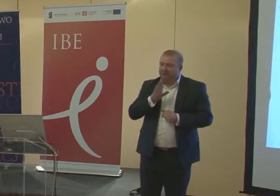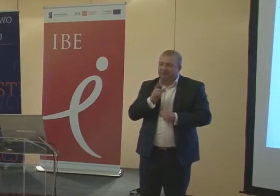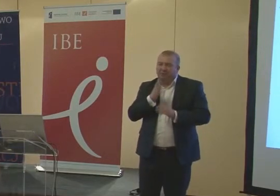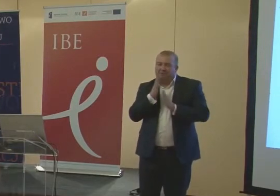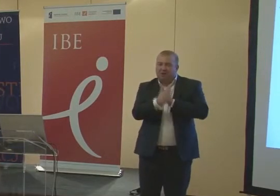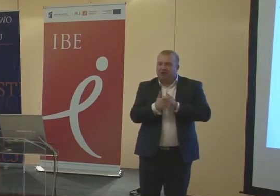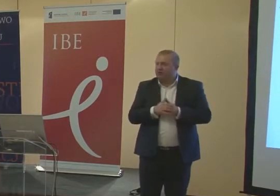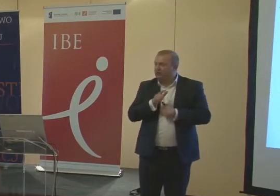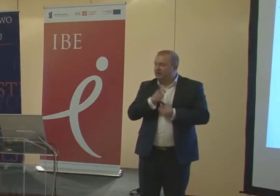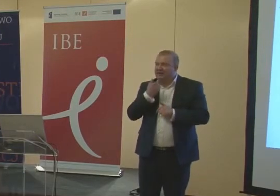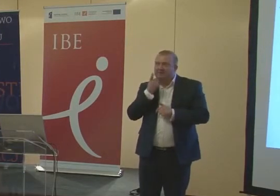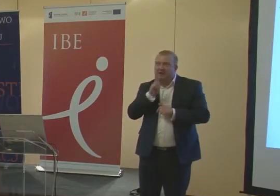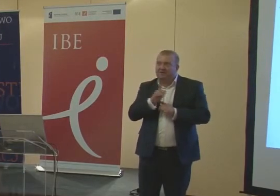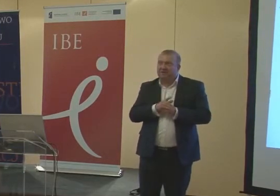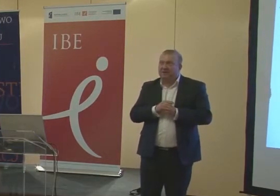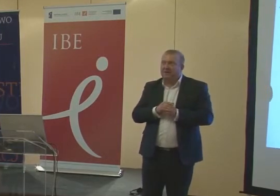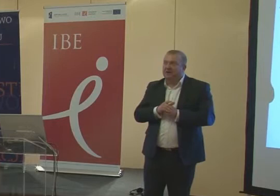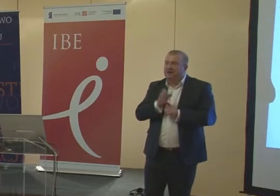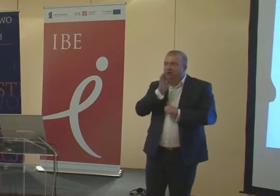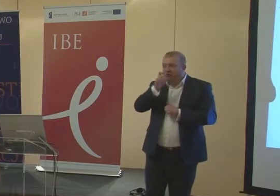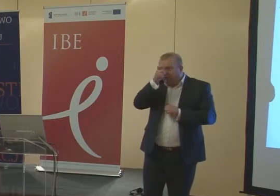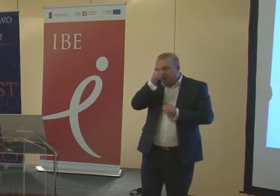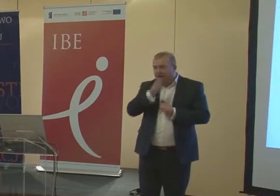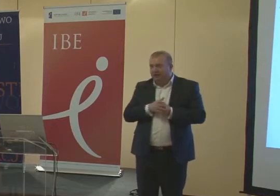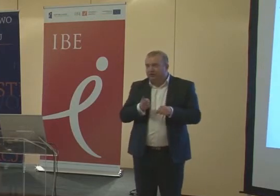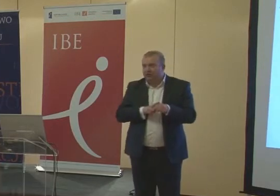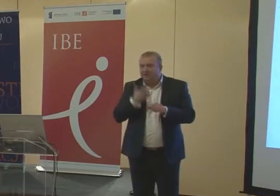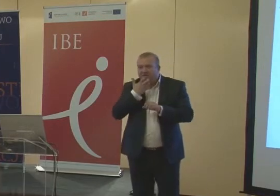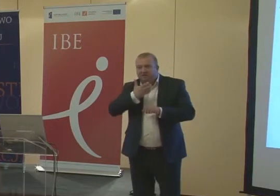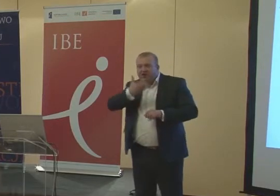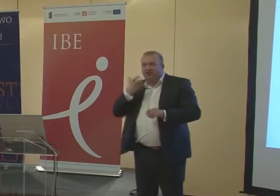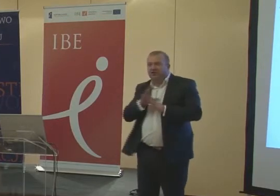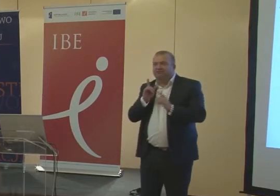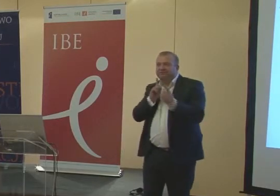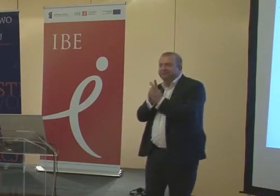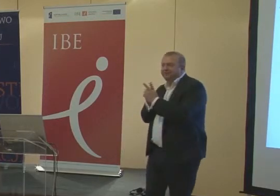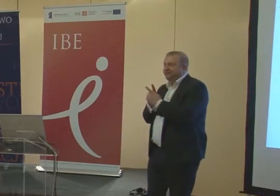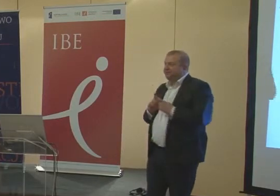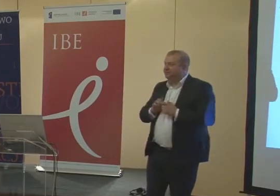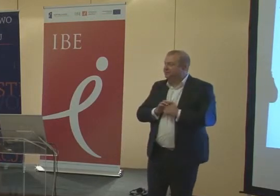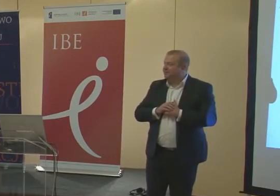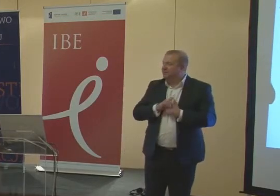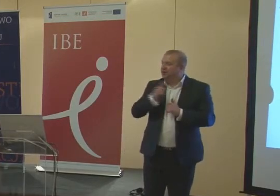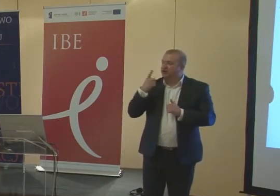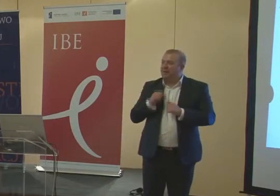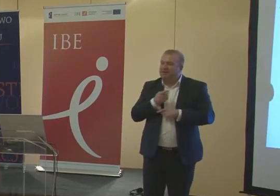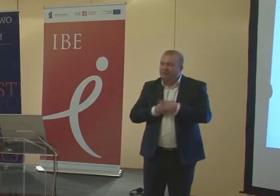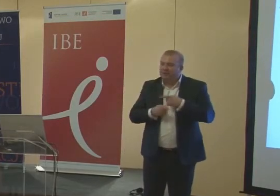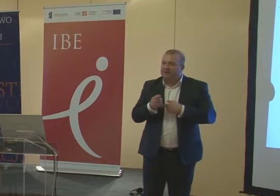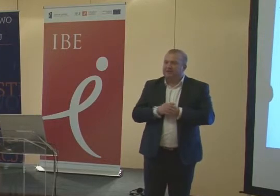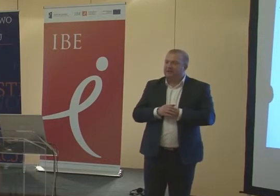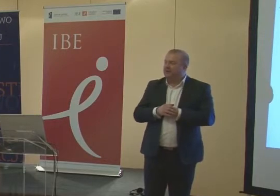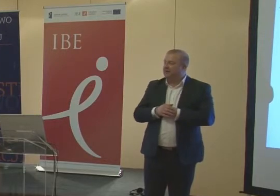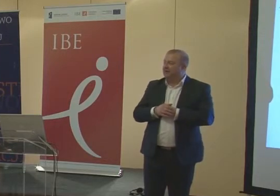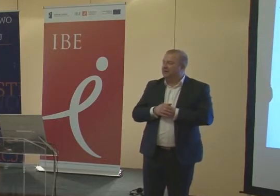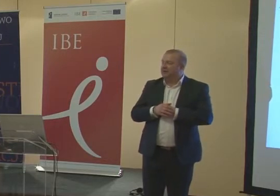tak naprawdę dobrzy ludzie, którzy wcześniej gdzieś zetknęli się z osobami niepełnosprawnymi, z